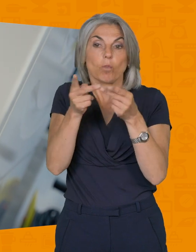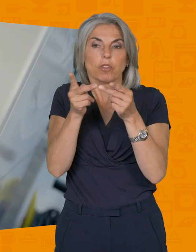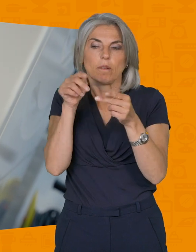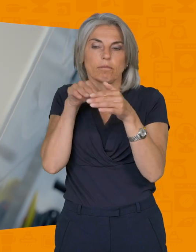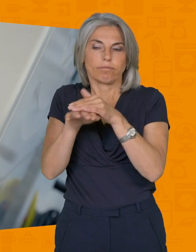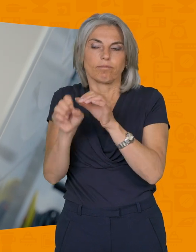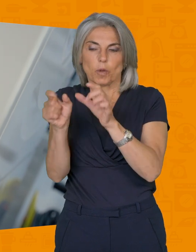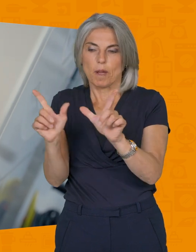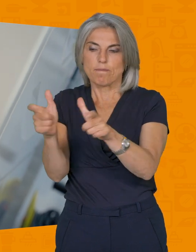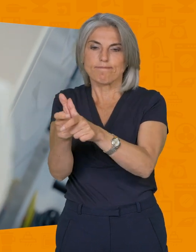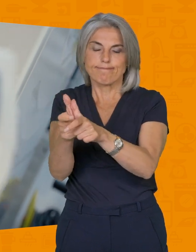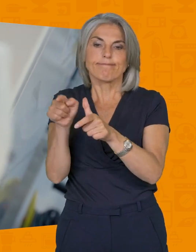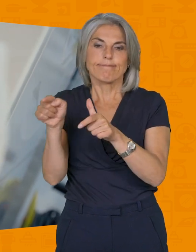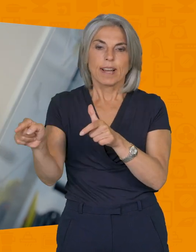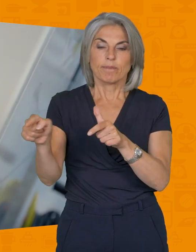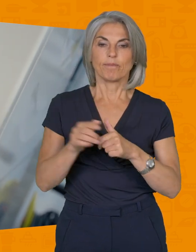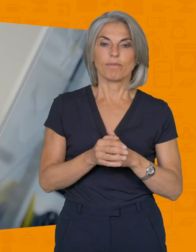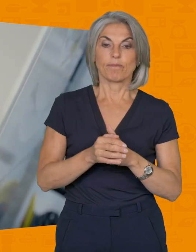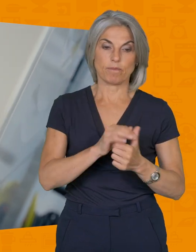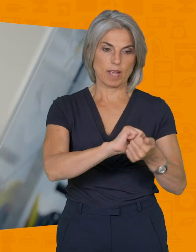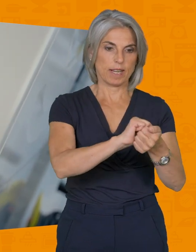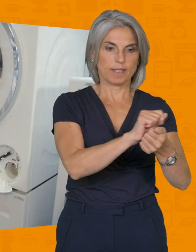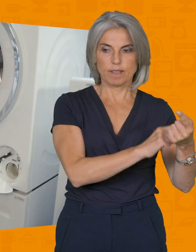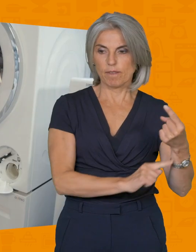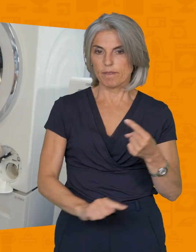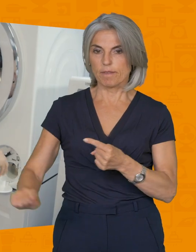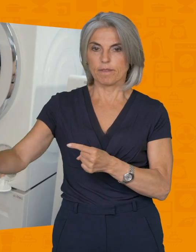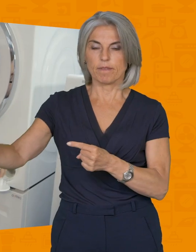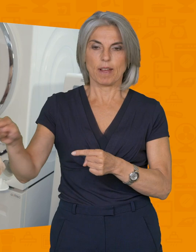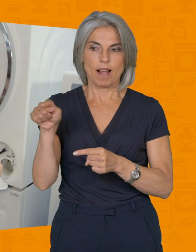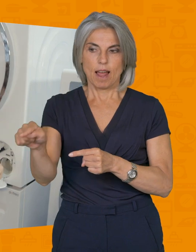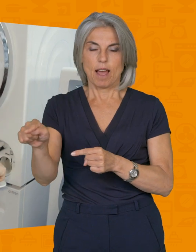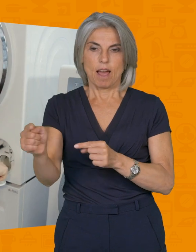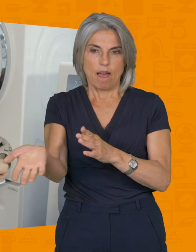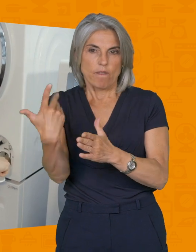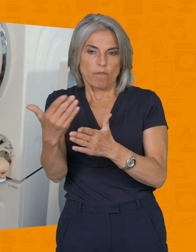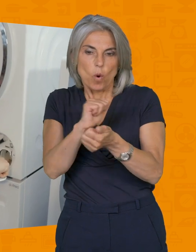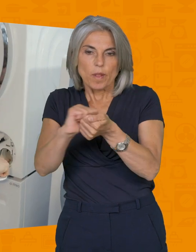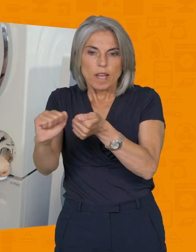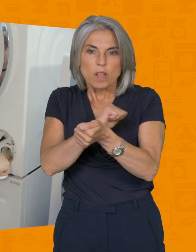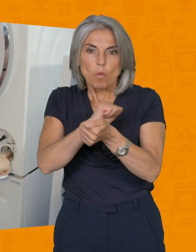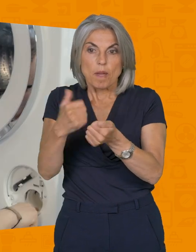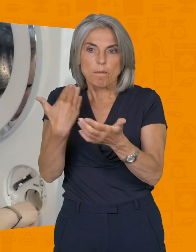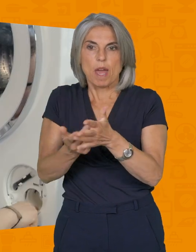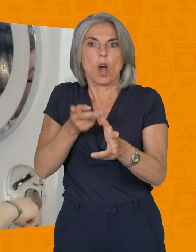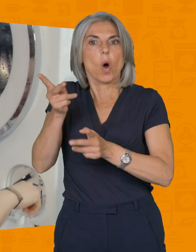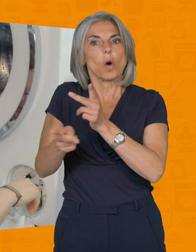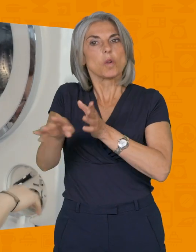également être apparues pendant le lavage. Donc c'est vraiment l'endroit qui va vous permettre d'entretenir votre pompe de vidange et d